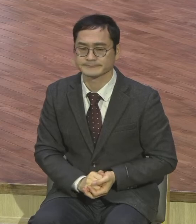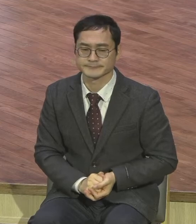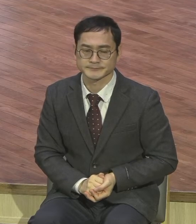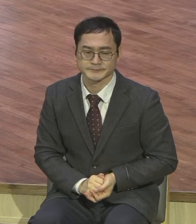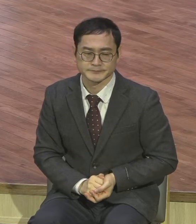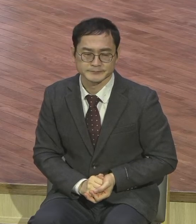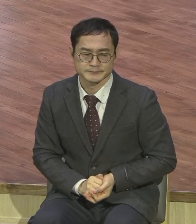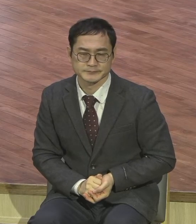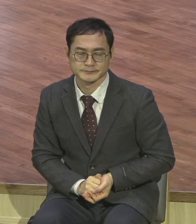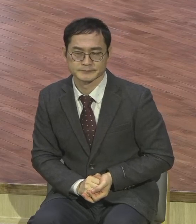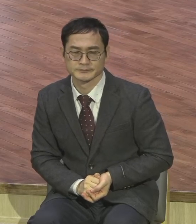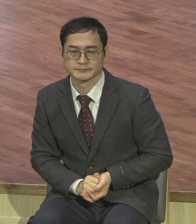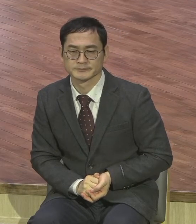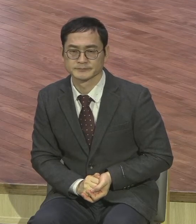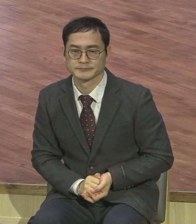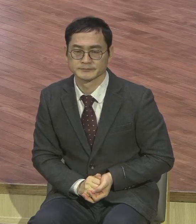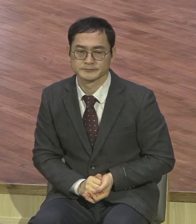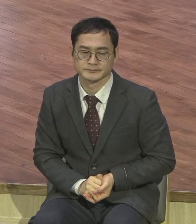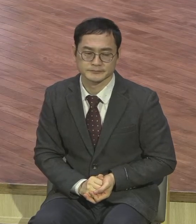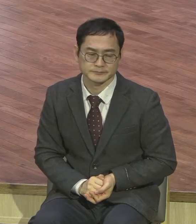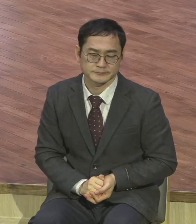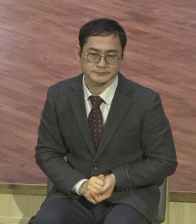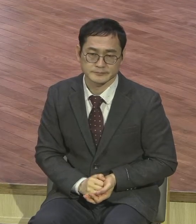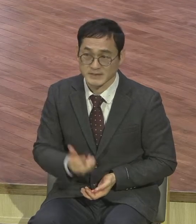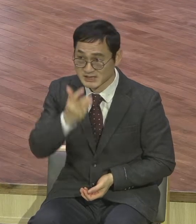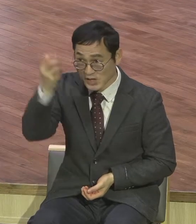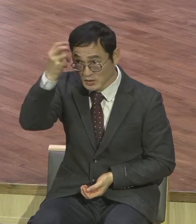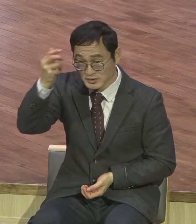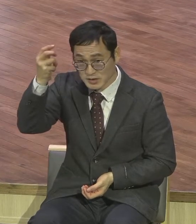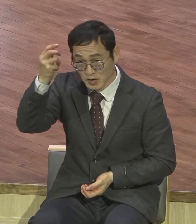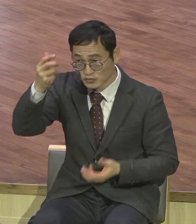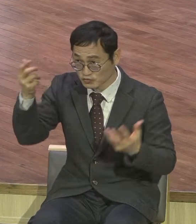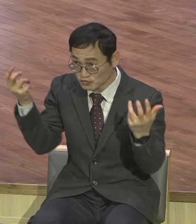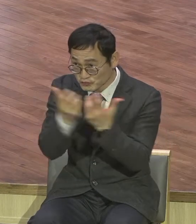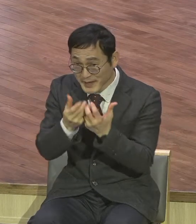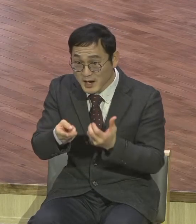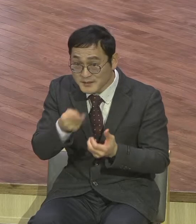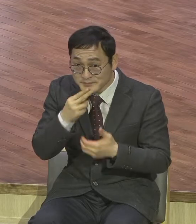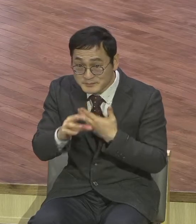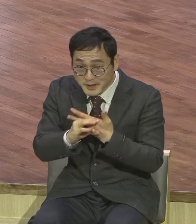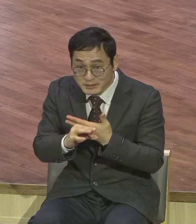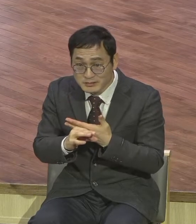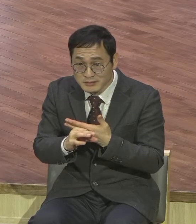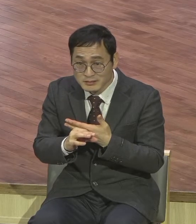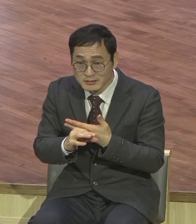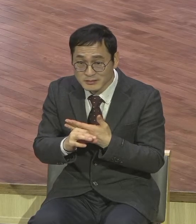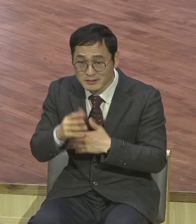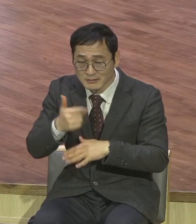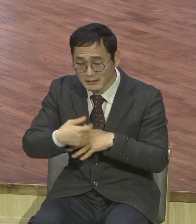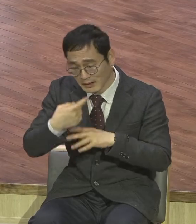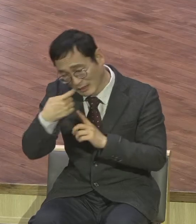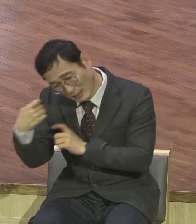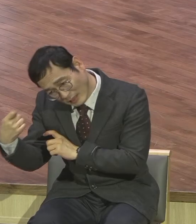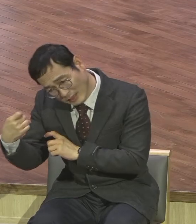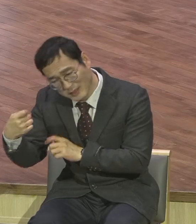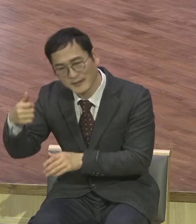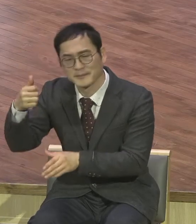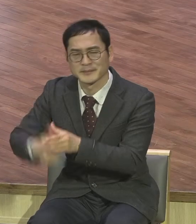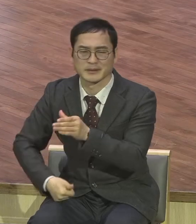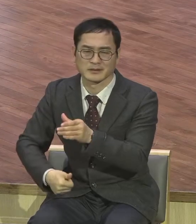성령 충만 입지 못하면 우리는요. 사실은 사건마다 터져요. 맨날 실패해요. 한 걸음도 나갈 수 없게 되었어요.